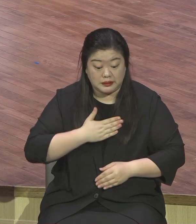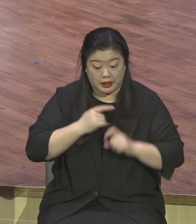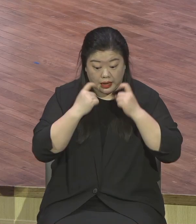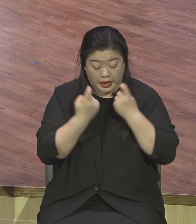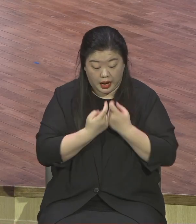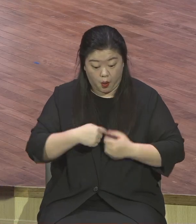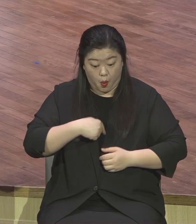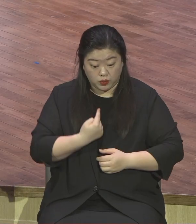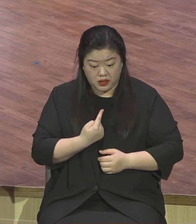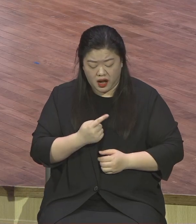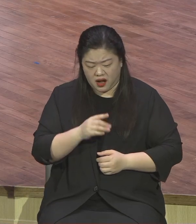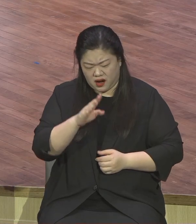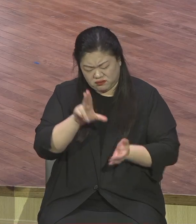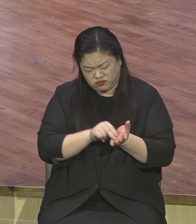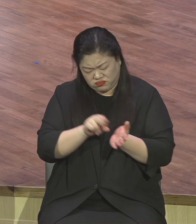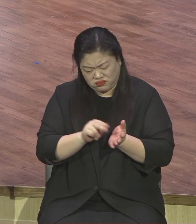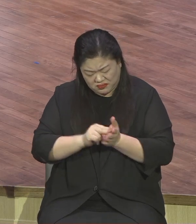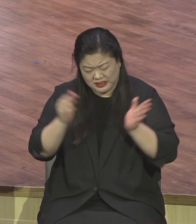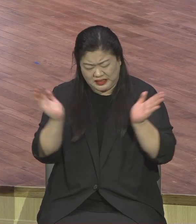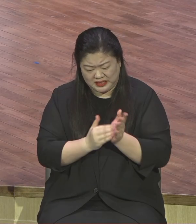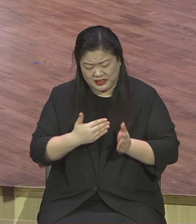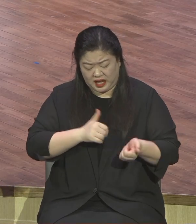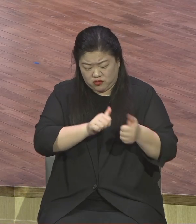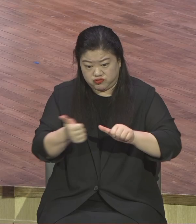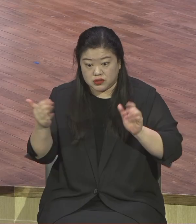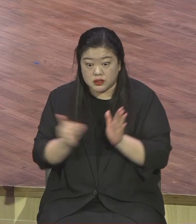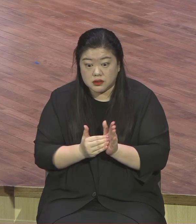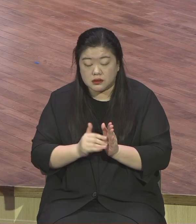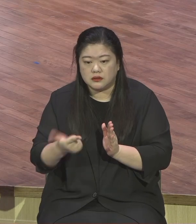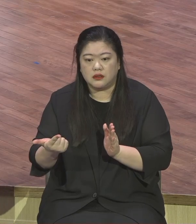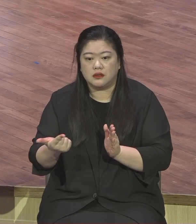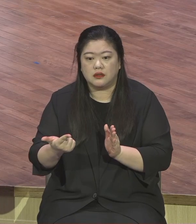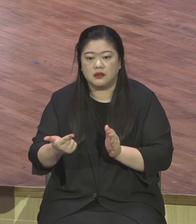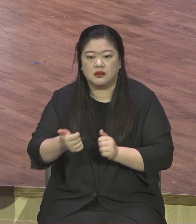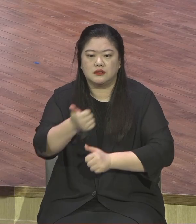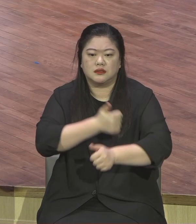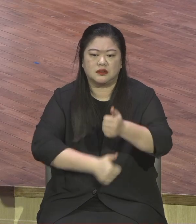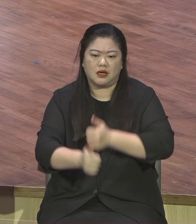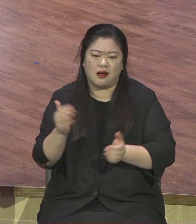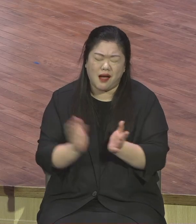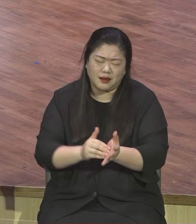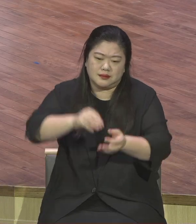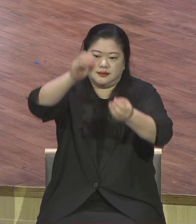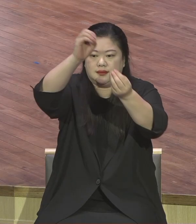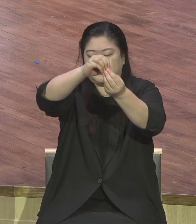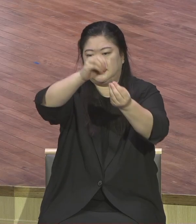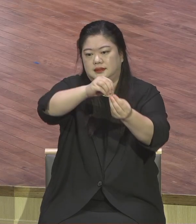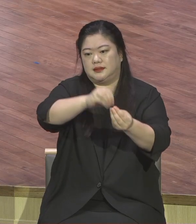끊임없이 온갖 고통 속에서 그렇게 살아가는 인생